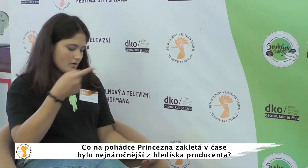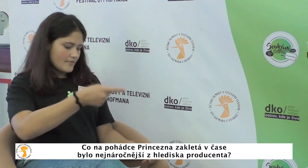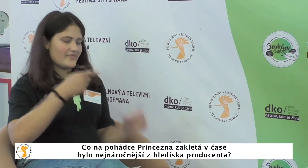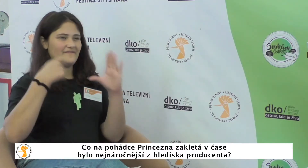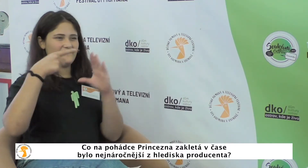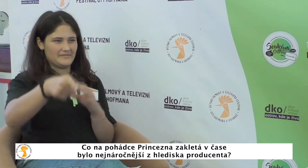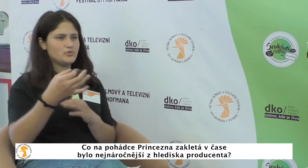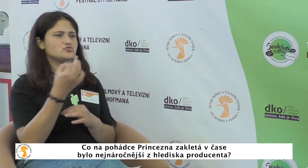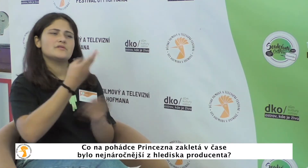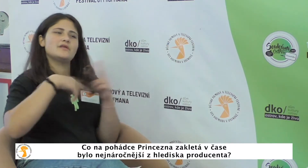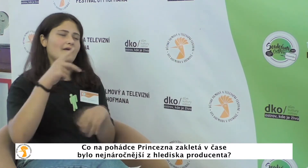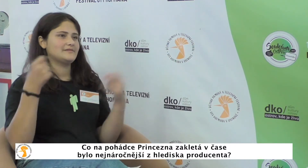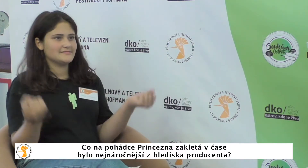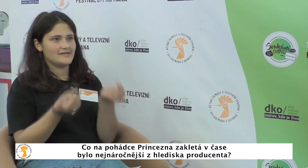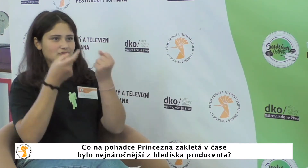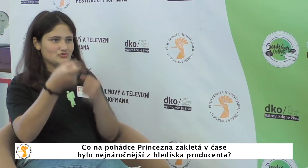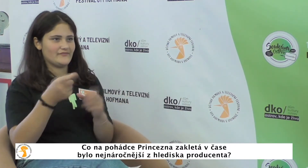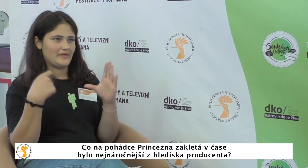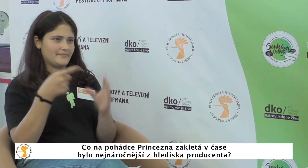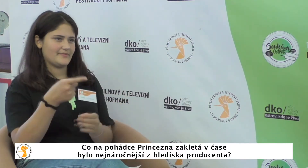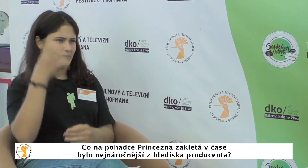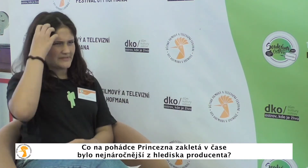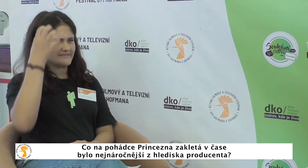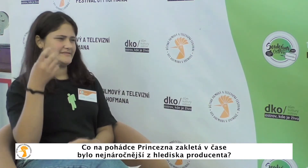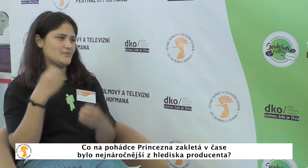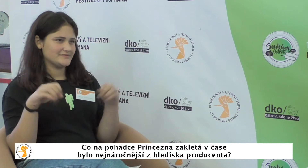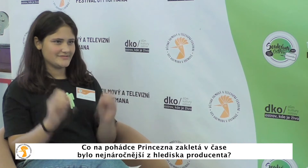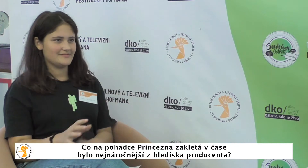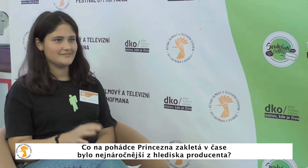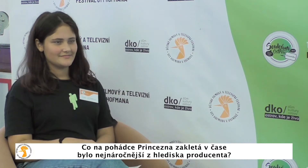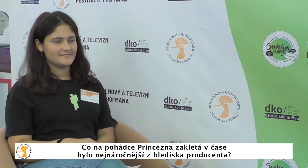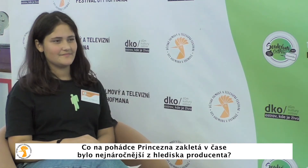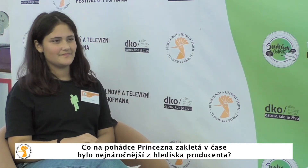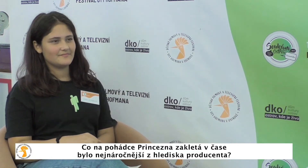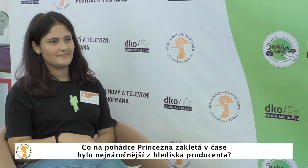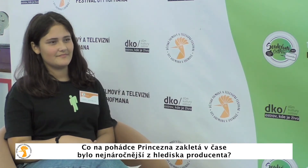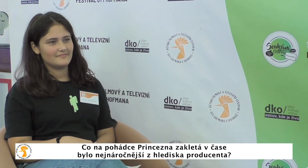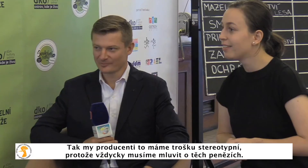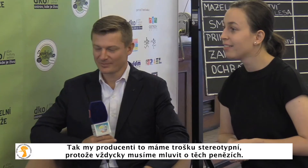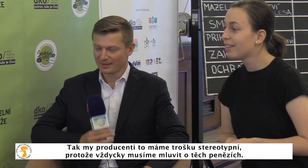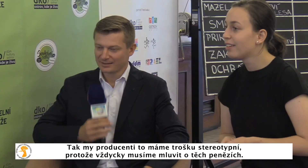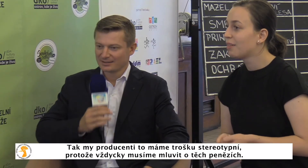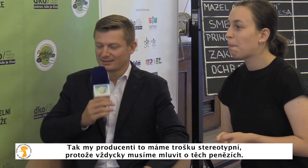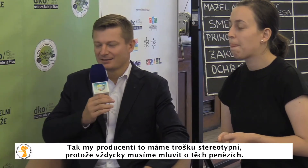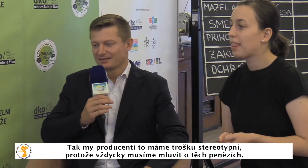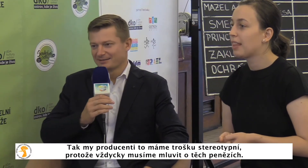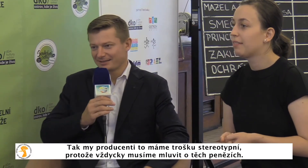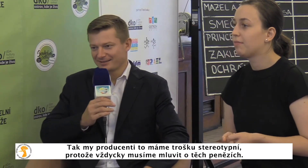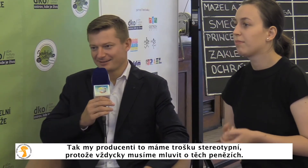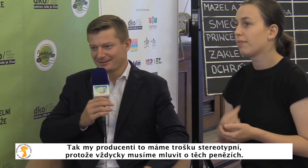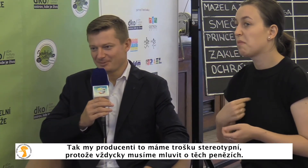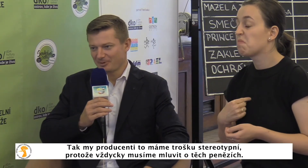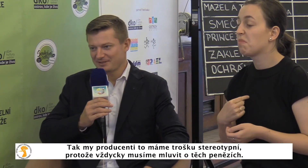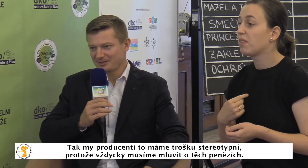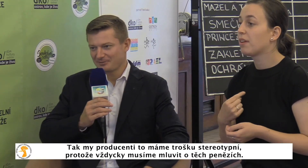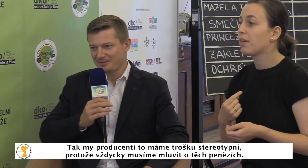Co na pohádce Princezna zakletá v čase bylo nejnáročnější z hlediska producenta? Tak